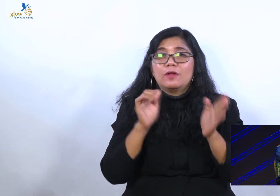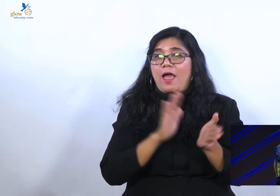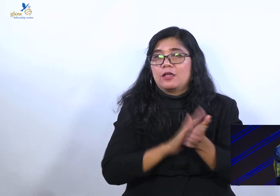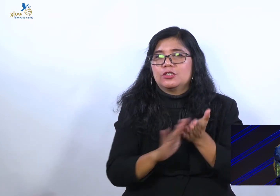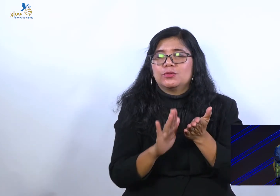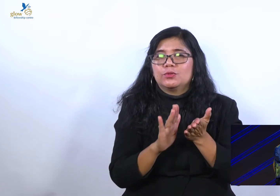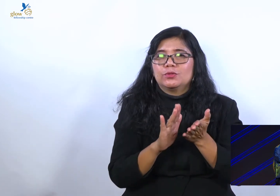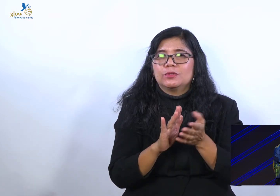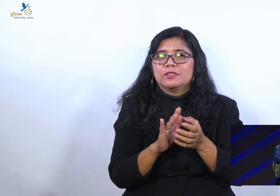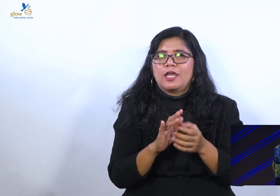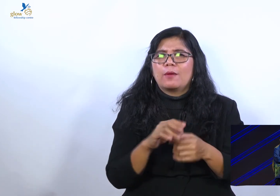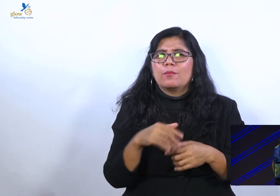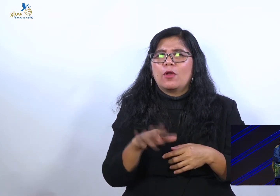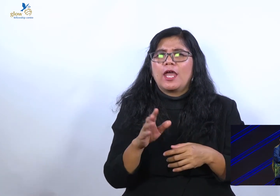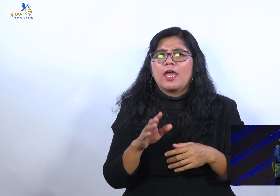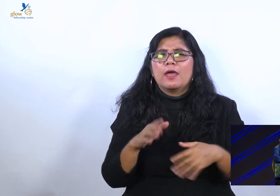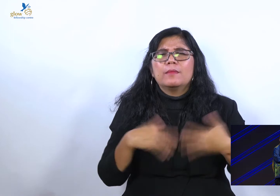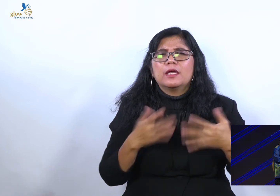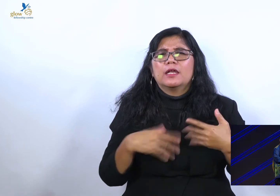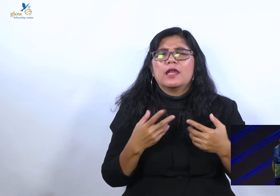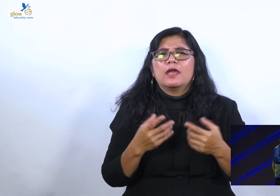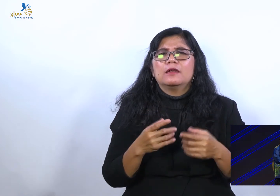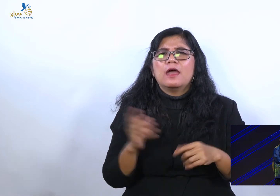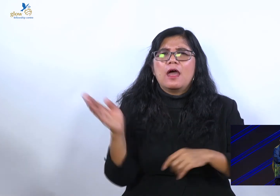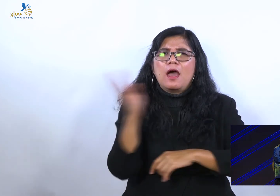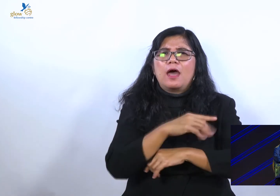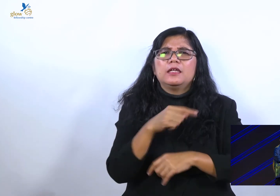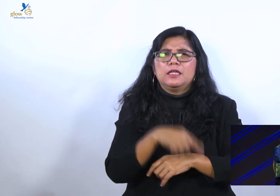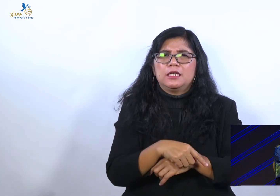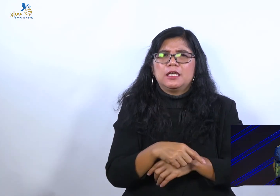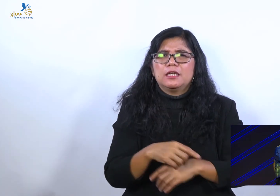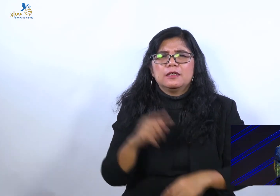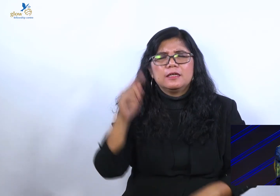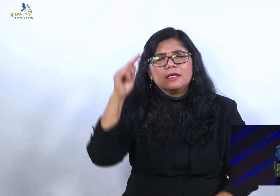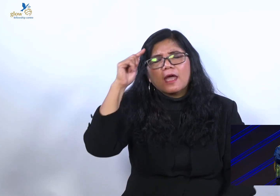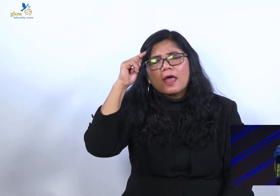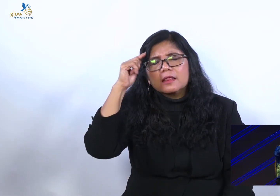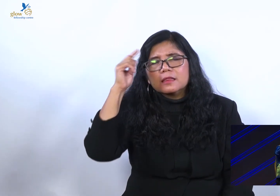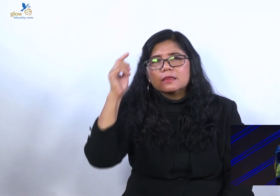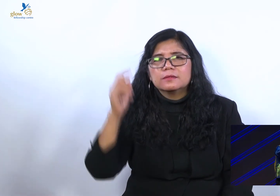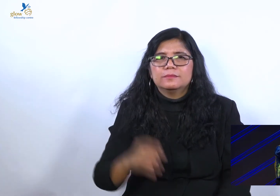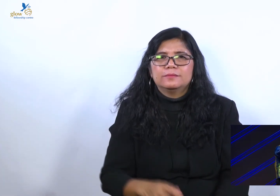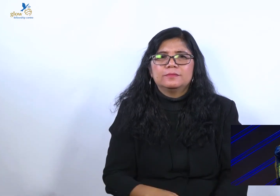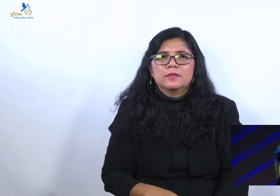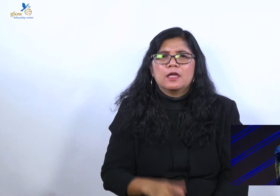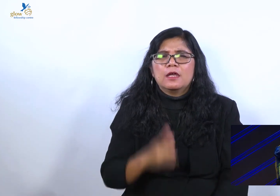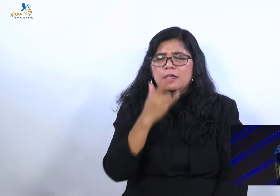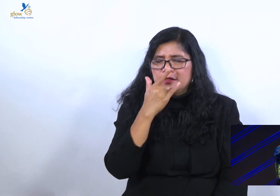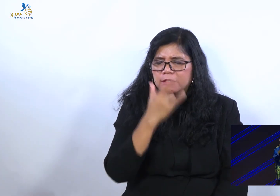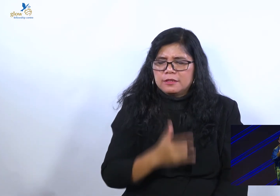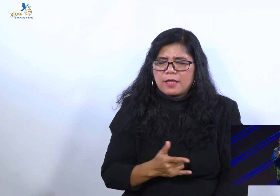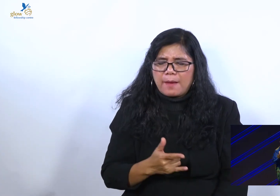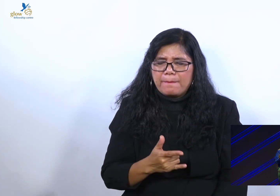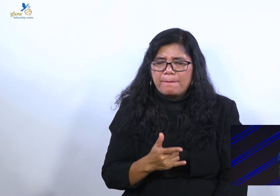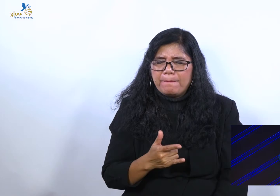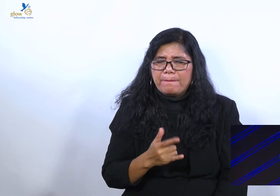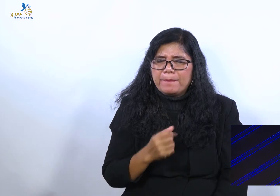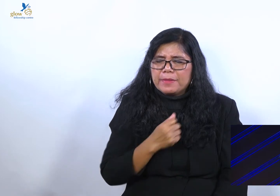Yang boleh berkenan saya layani hari ini. Sayanya perlu ingatkan kembali. Tetap pertahankan kesucian.